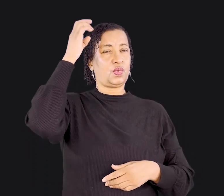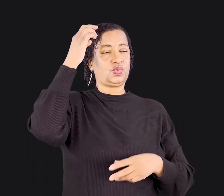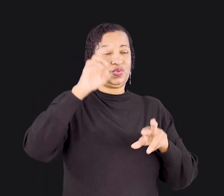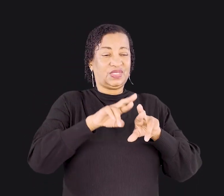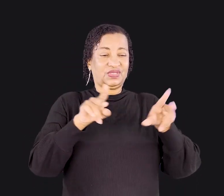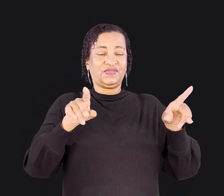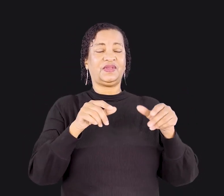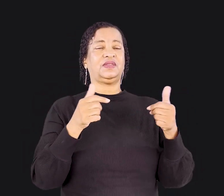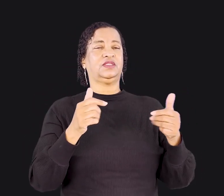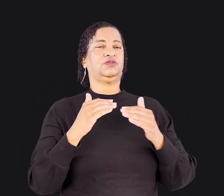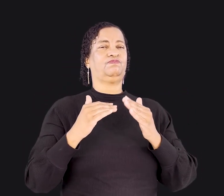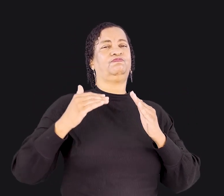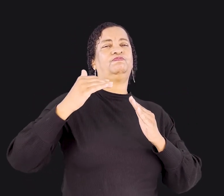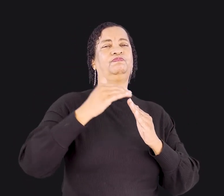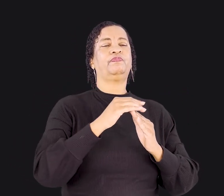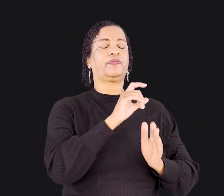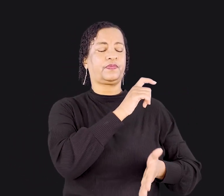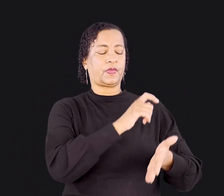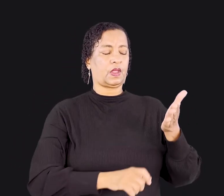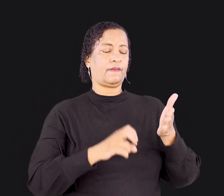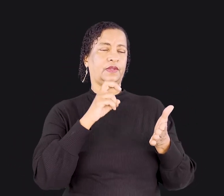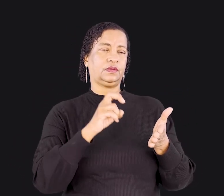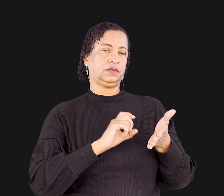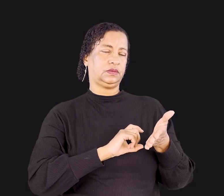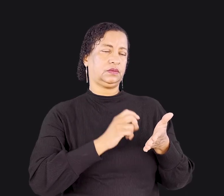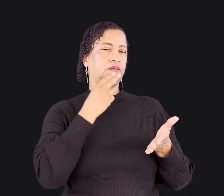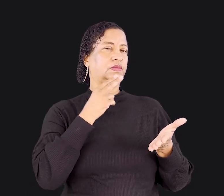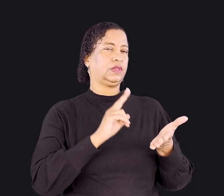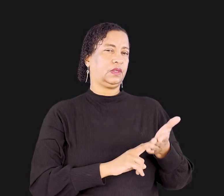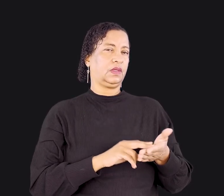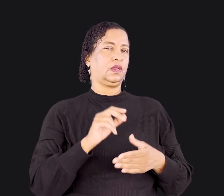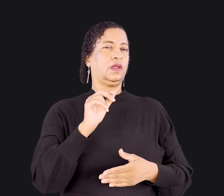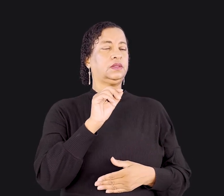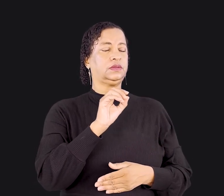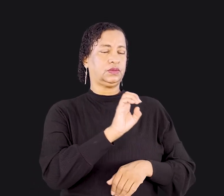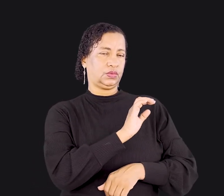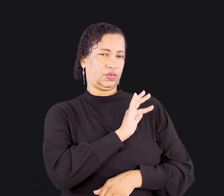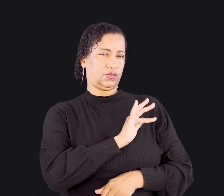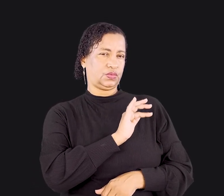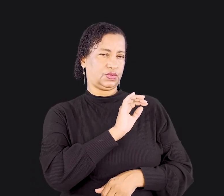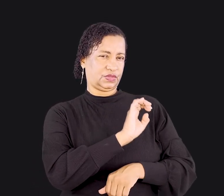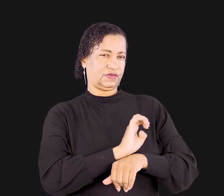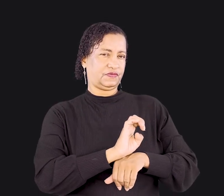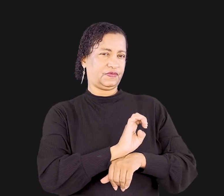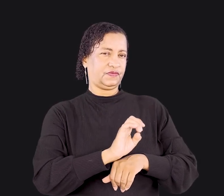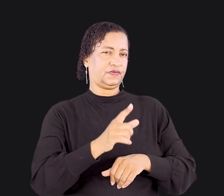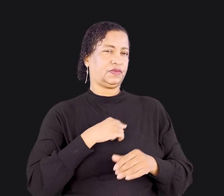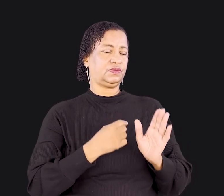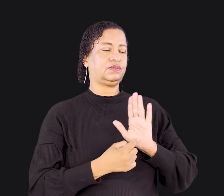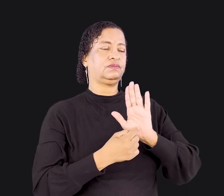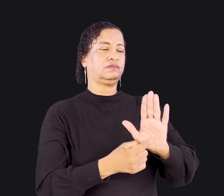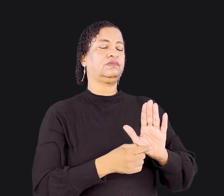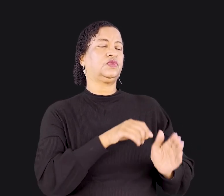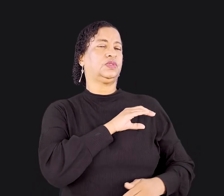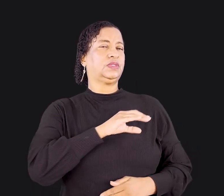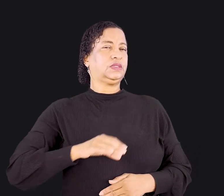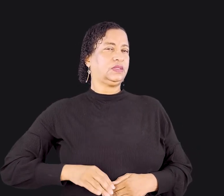É o que acontece no capítulo 5 da Carta aos Efésios, em que Paulo apresenta Cristo e a igreja como modelo para o